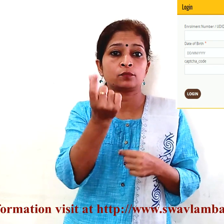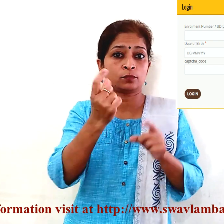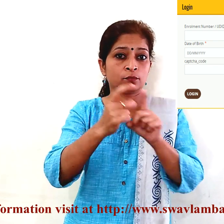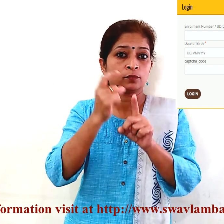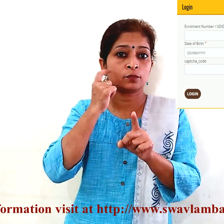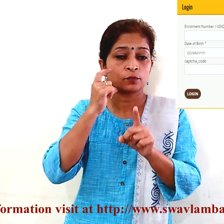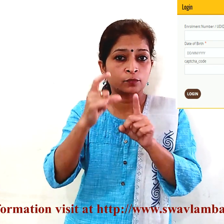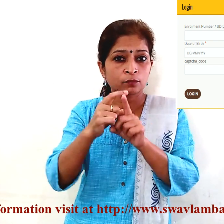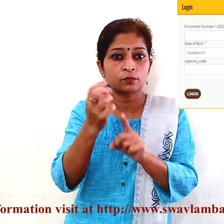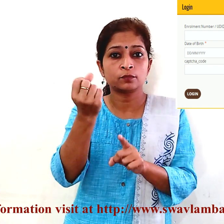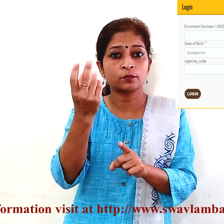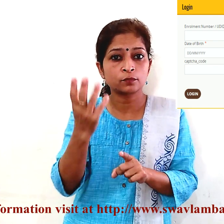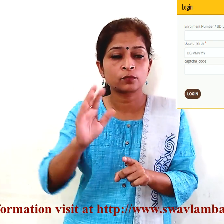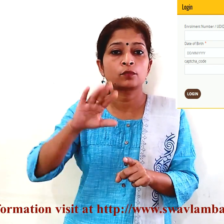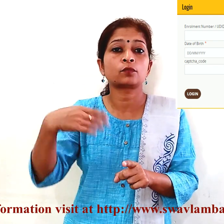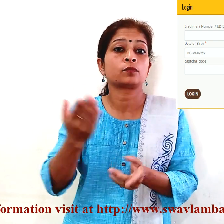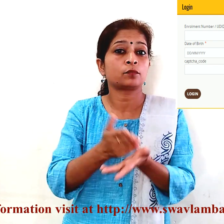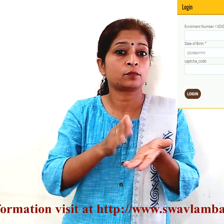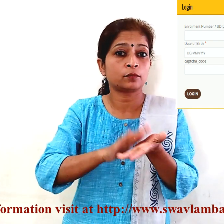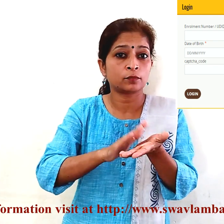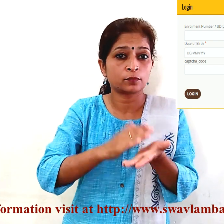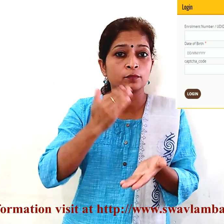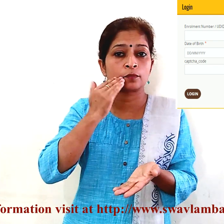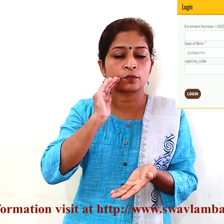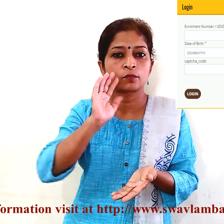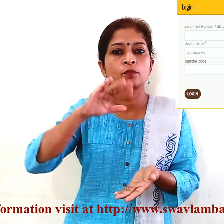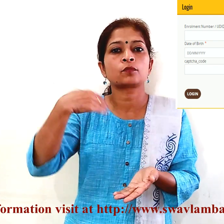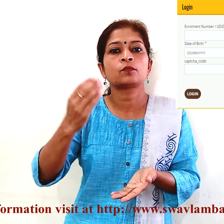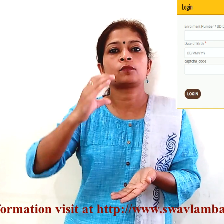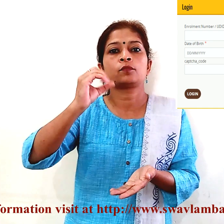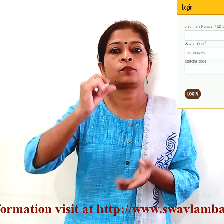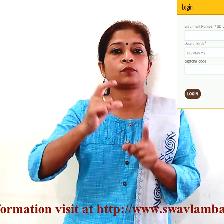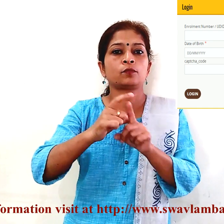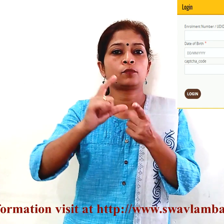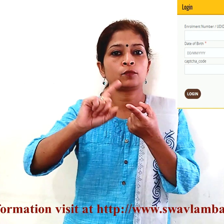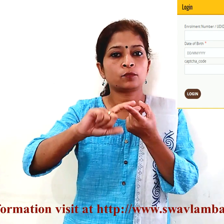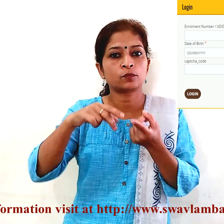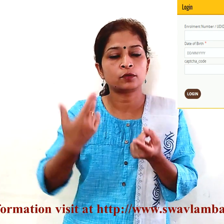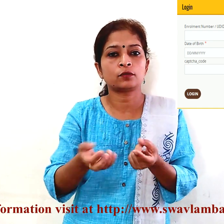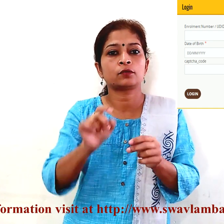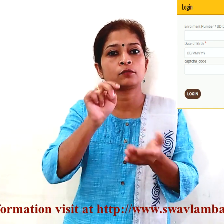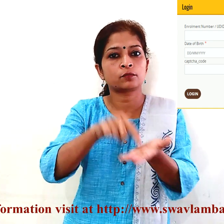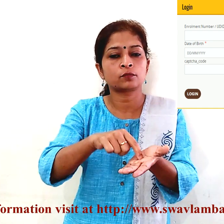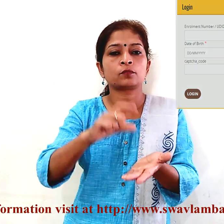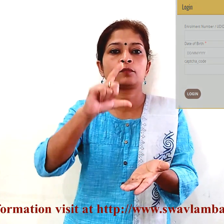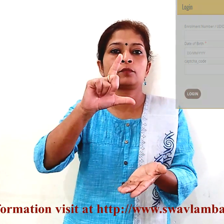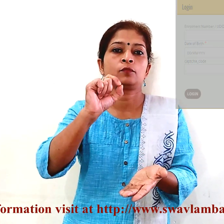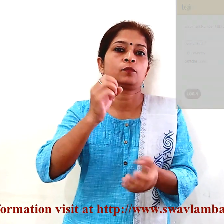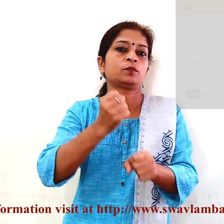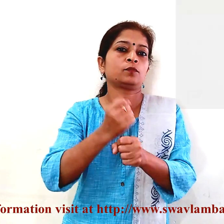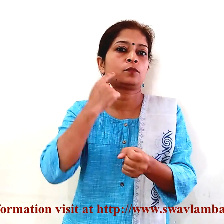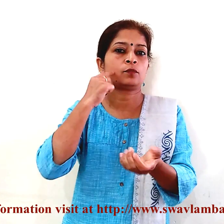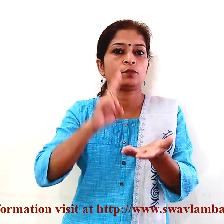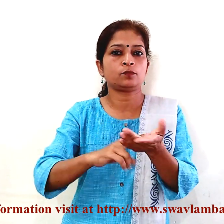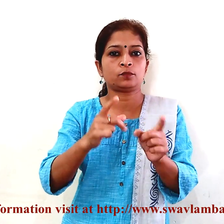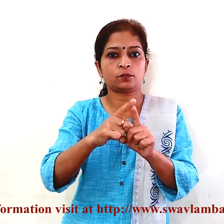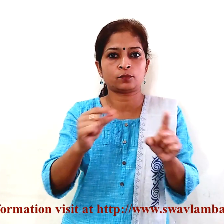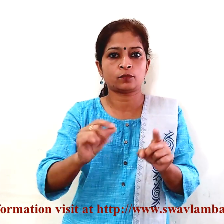संख्या जन्मतिती और कोड लिखकर लॉग इन करना होगा इसके बाद Download UDID Card